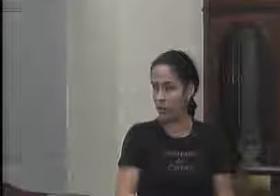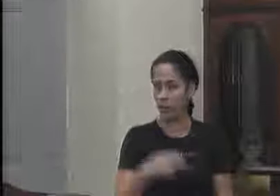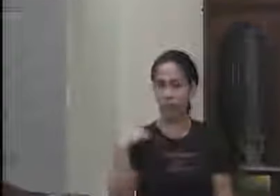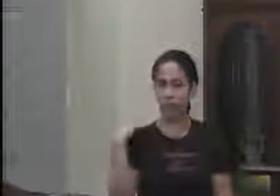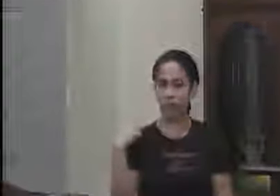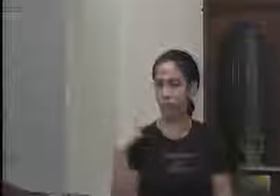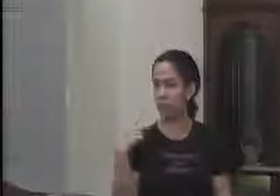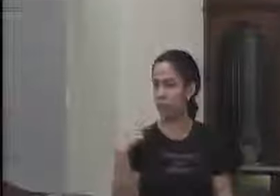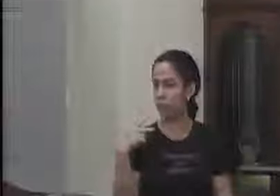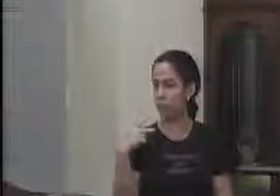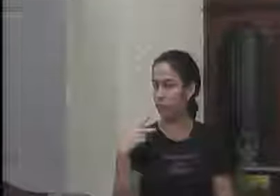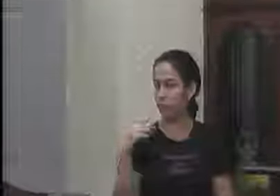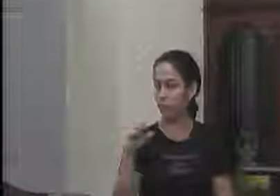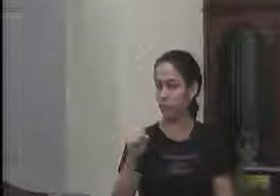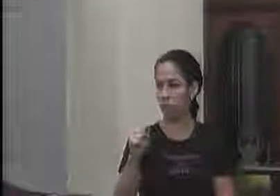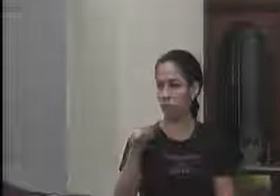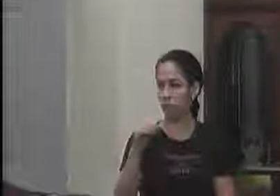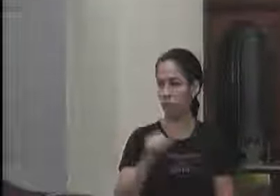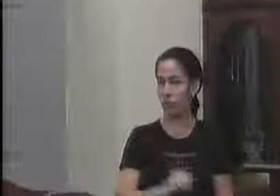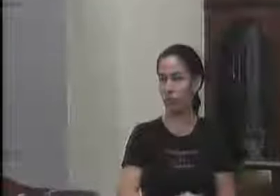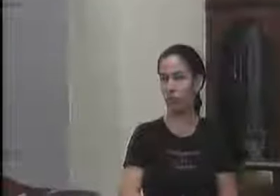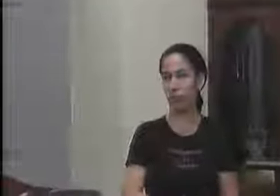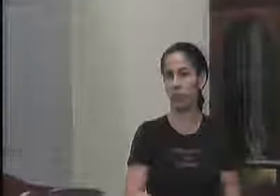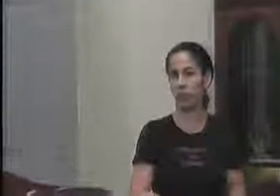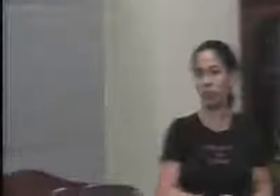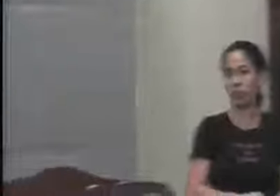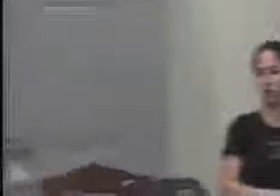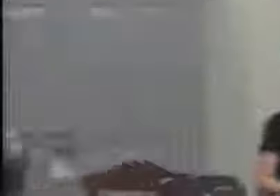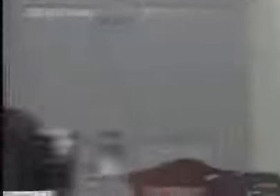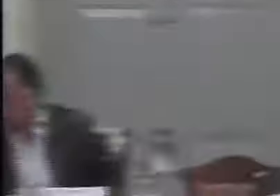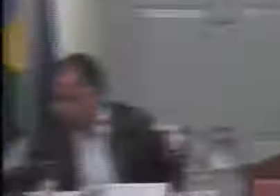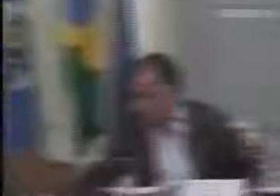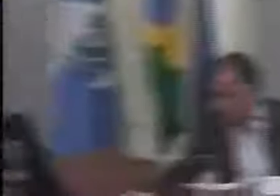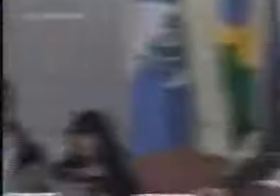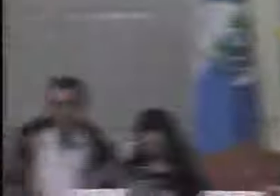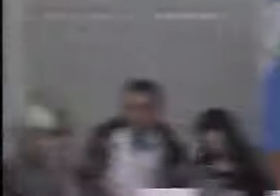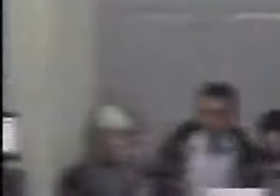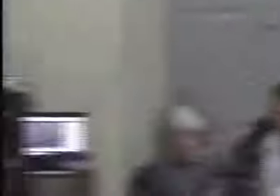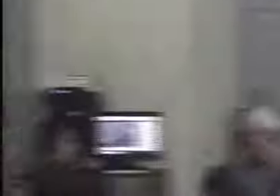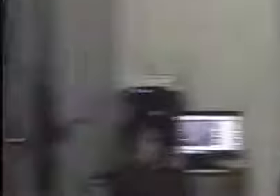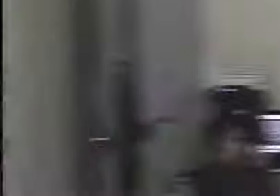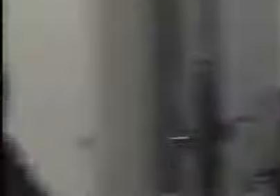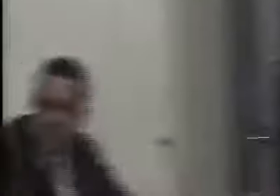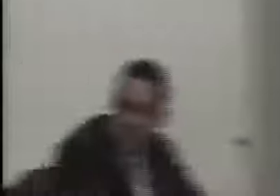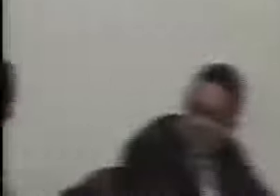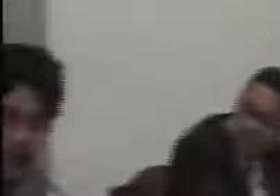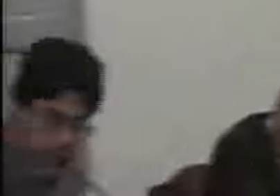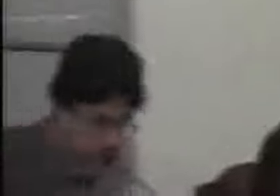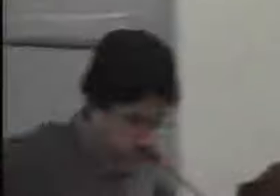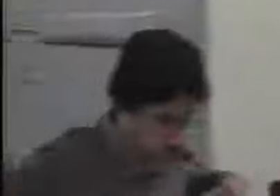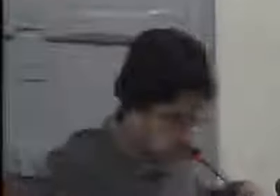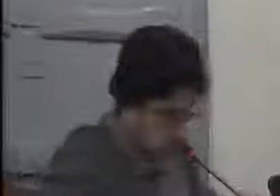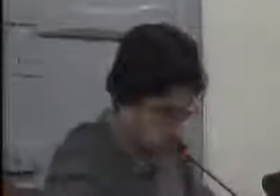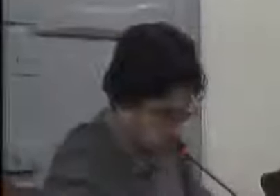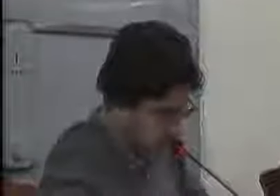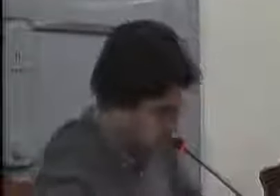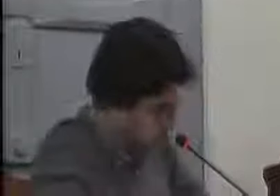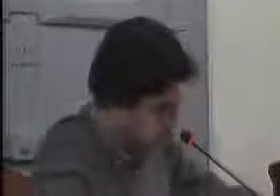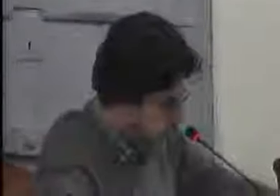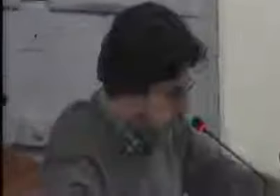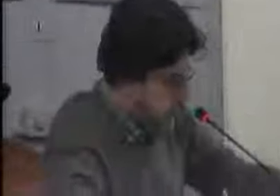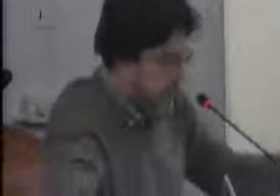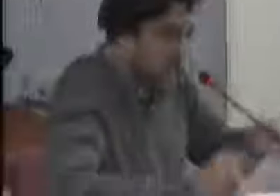vereador Saulo Corrêa boa noite secretária boa noite a toda a sua